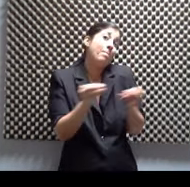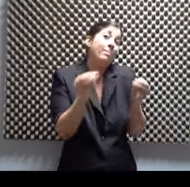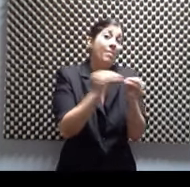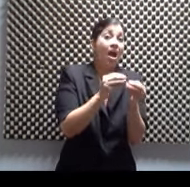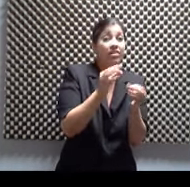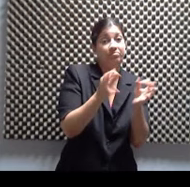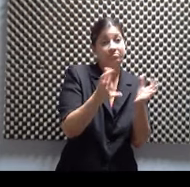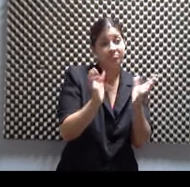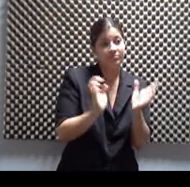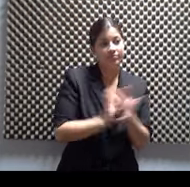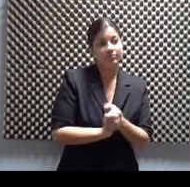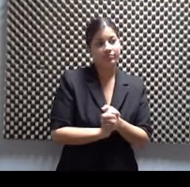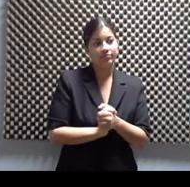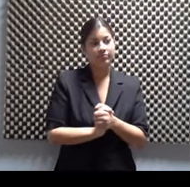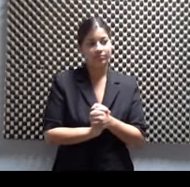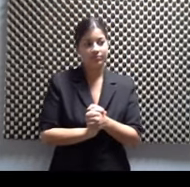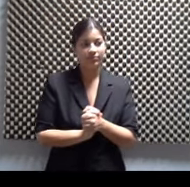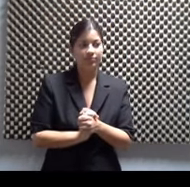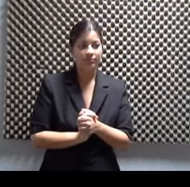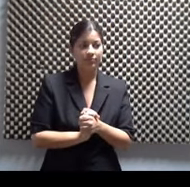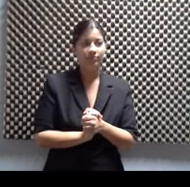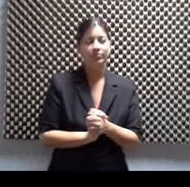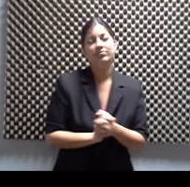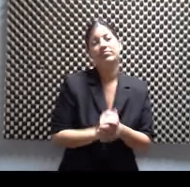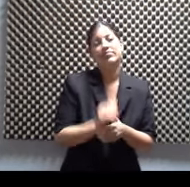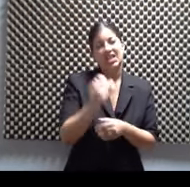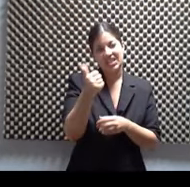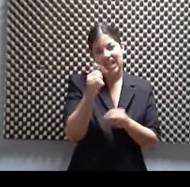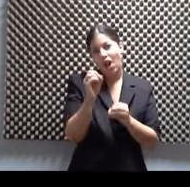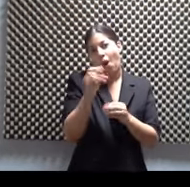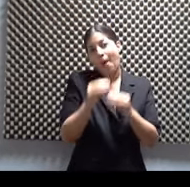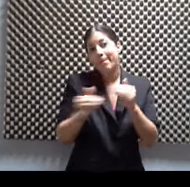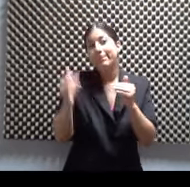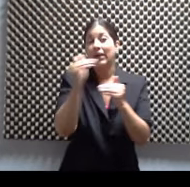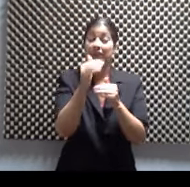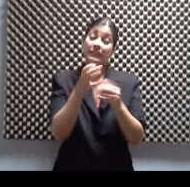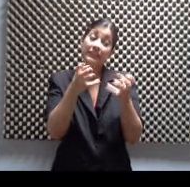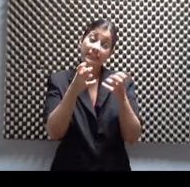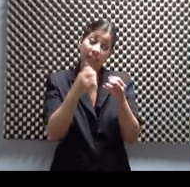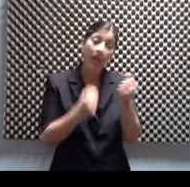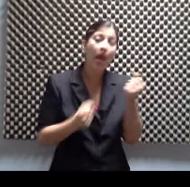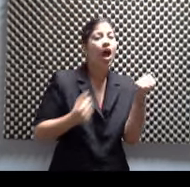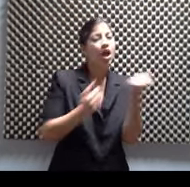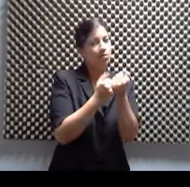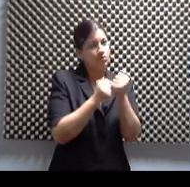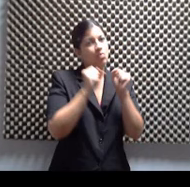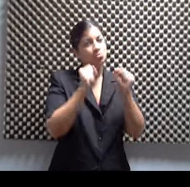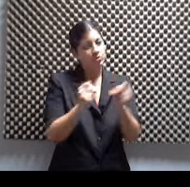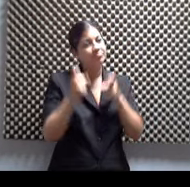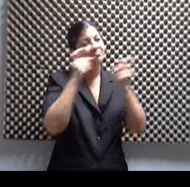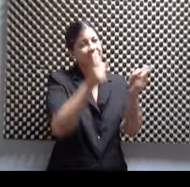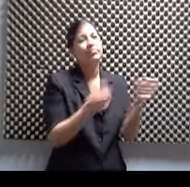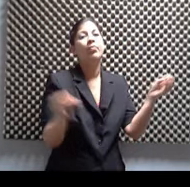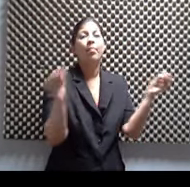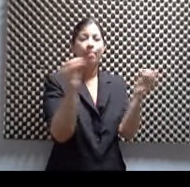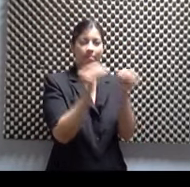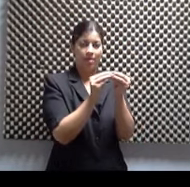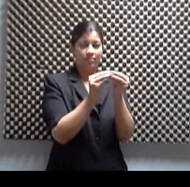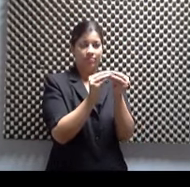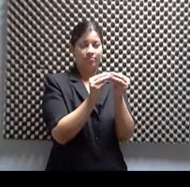quiere dar un donativo. Suerido 10 dólares, los más. Si estás caritativo o quieres apoyar este proyecto. apoyar las artes y a los estudiantes de danza de